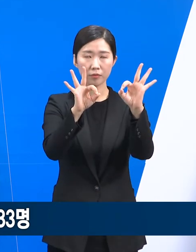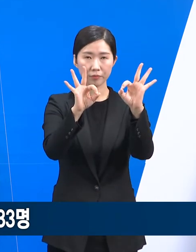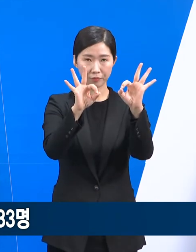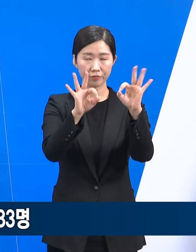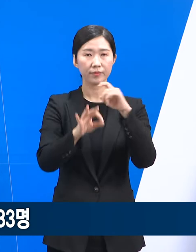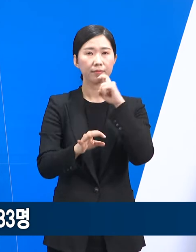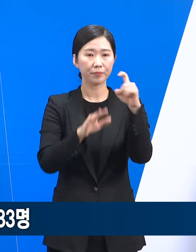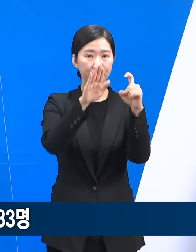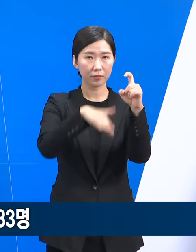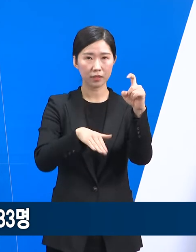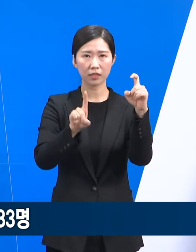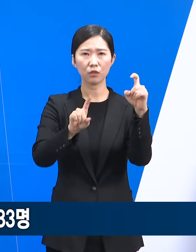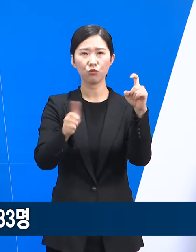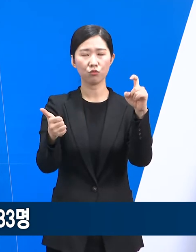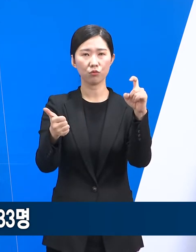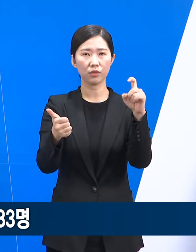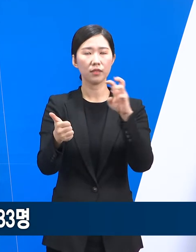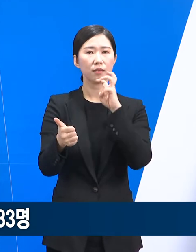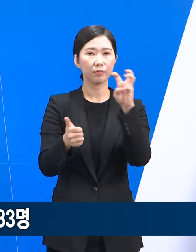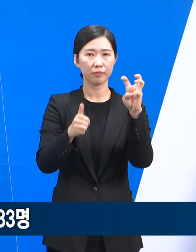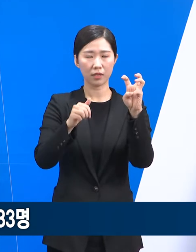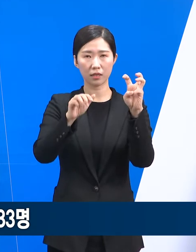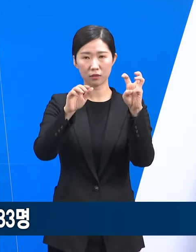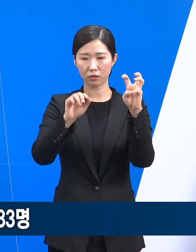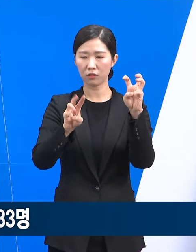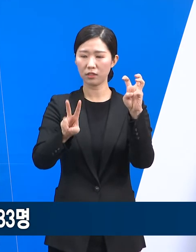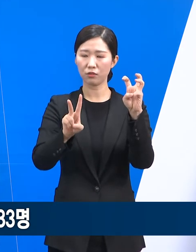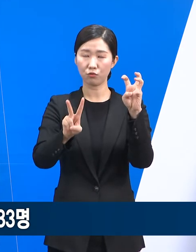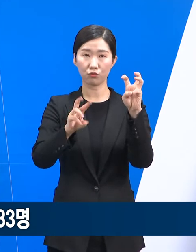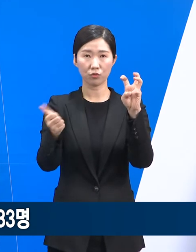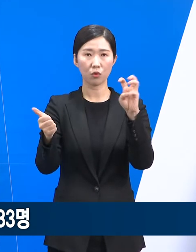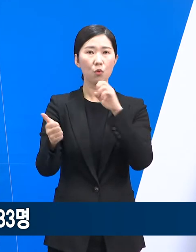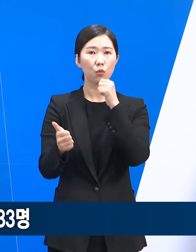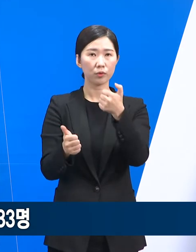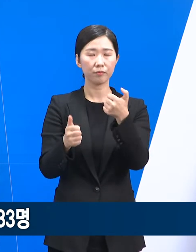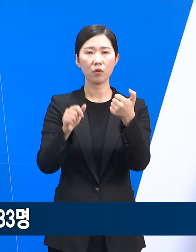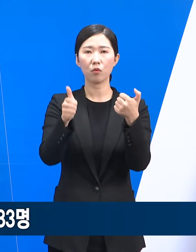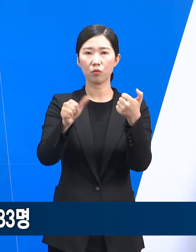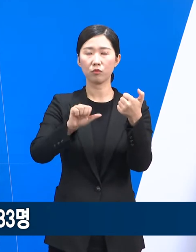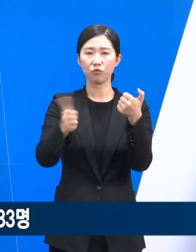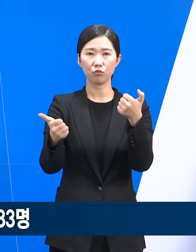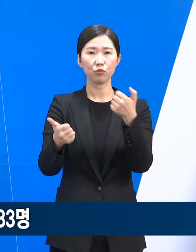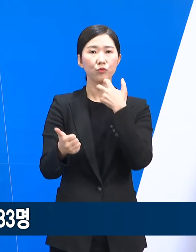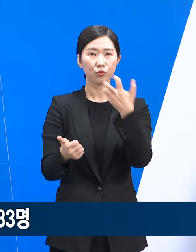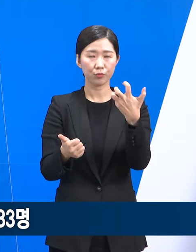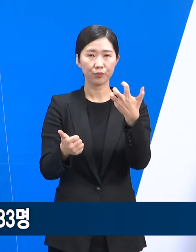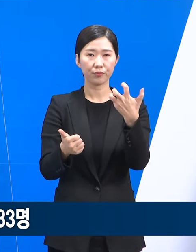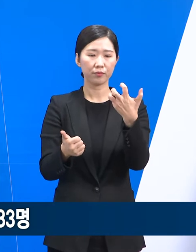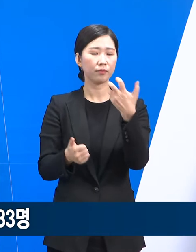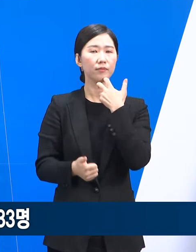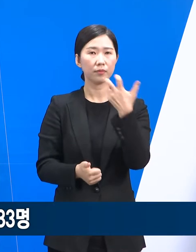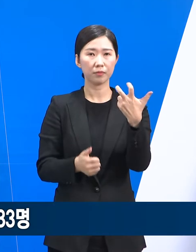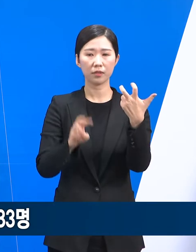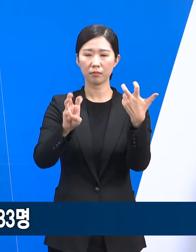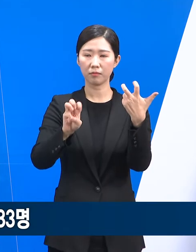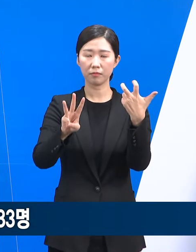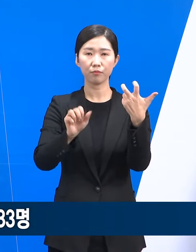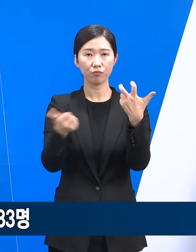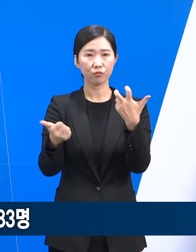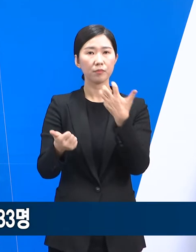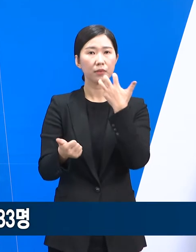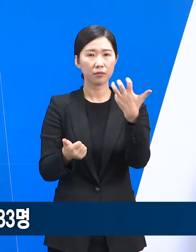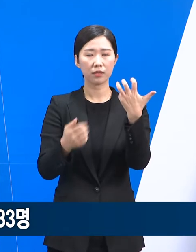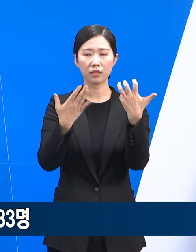보면 10세 이하 1명, 30대 2명, 50대 5명, 60대 8명, 70대 33명, 80대